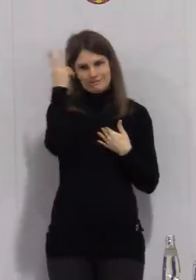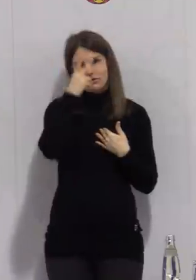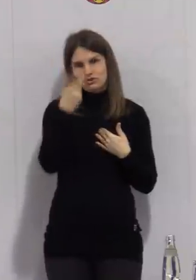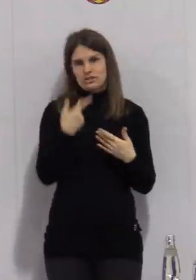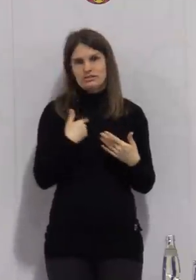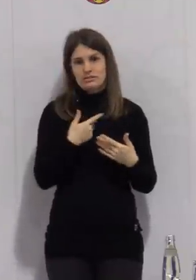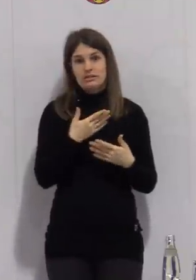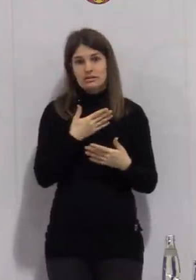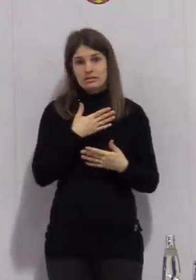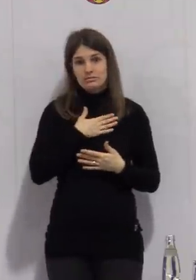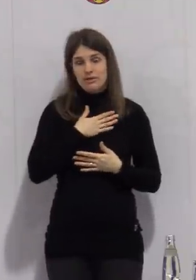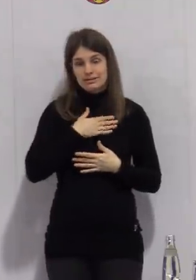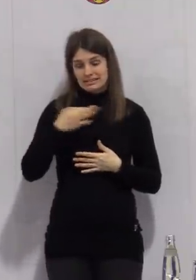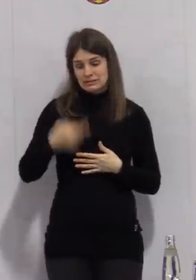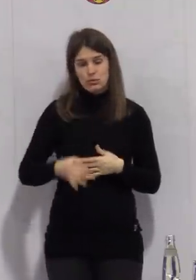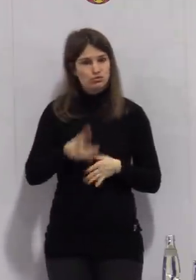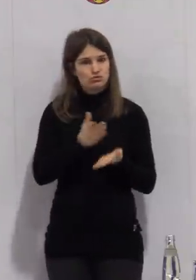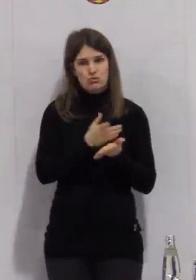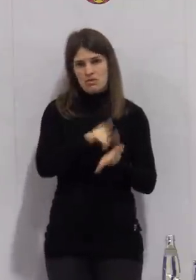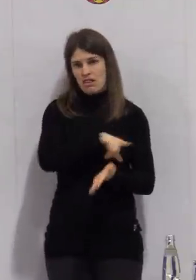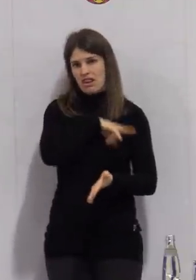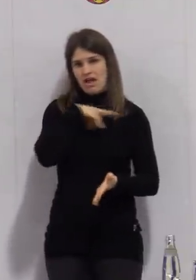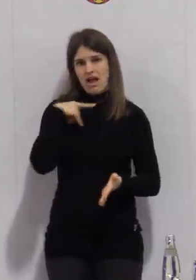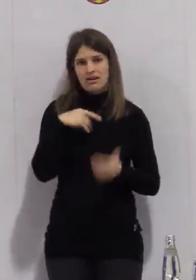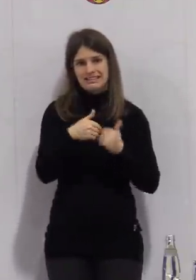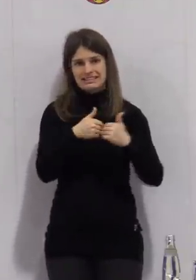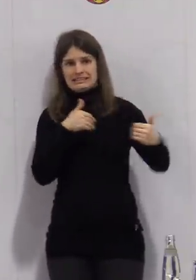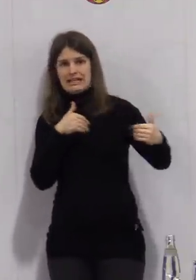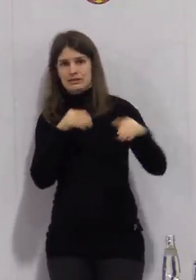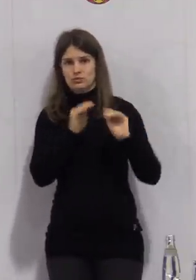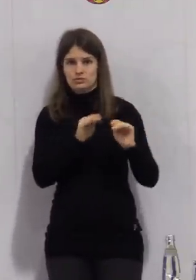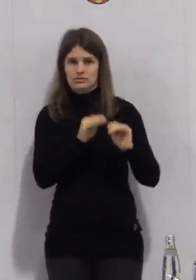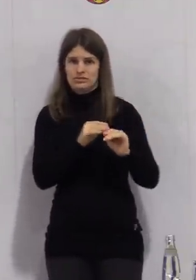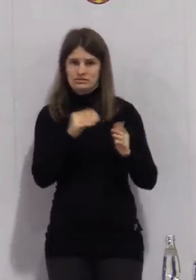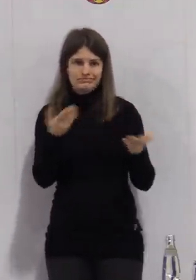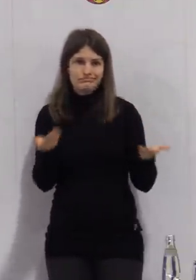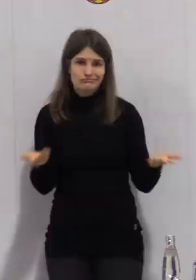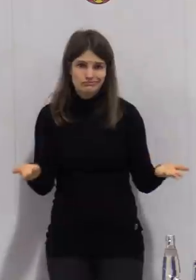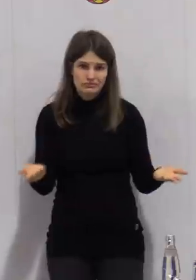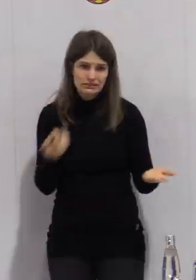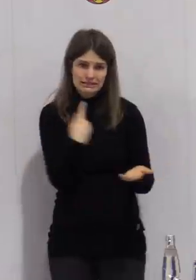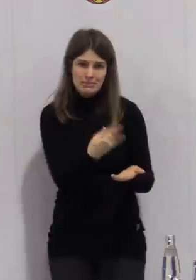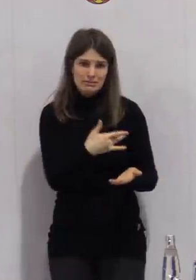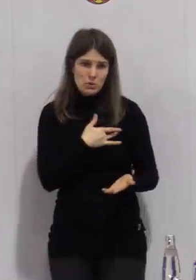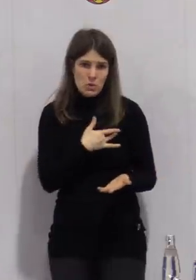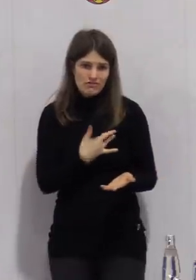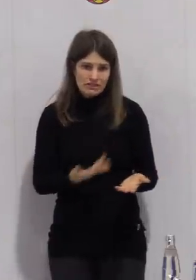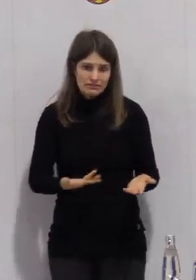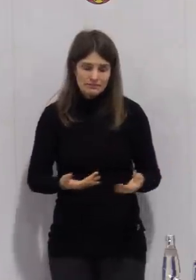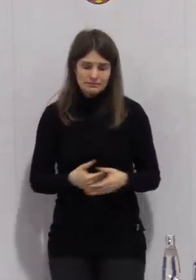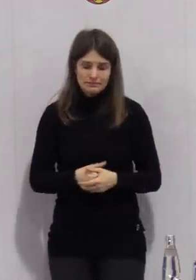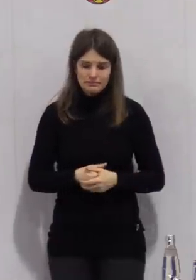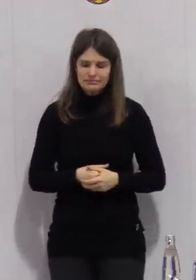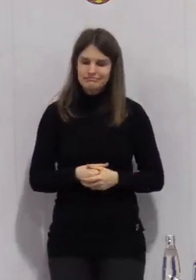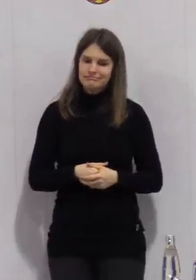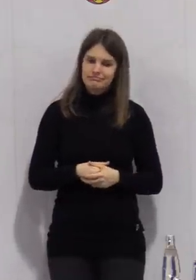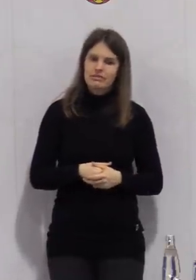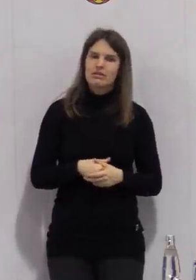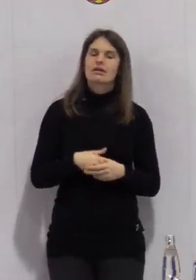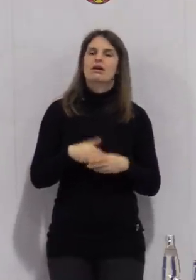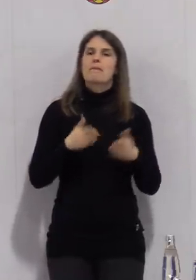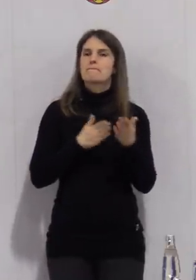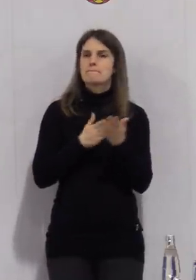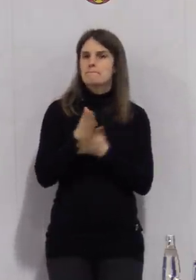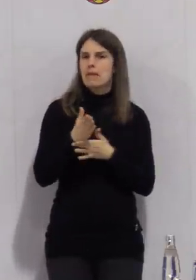Sohn, der lange nun schon im Distanzunterricht zu Hause unterrichtet wird. Das ist jetzt unser Plan.